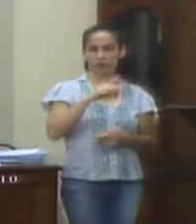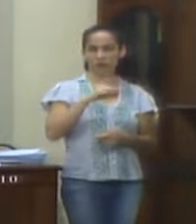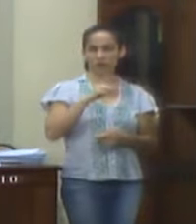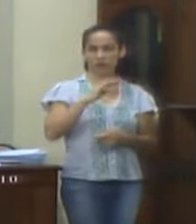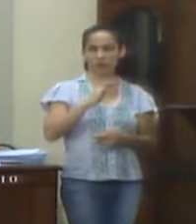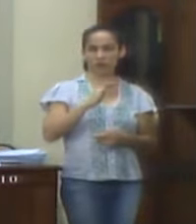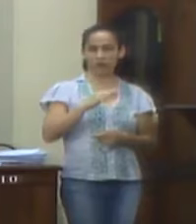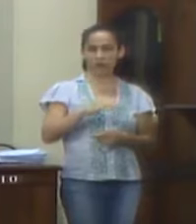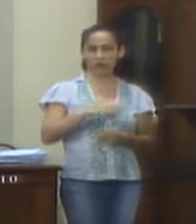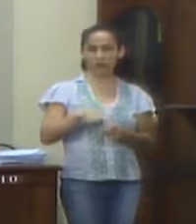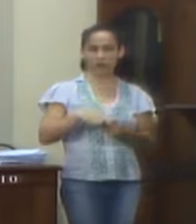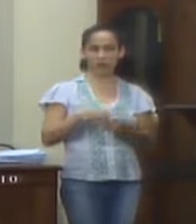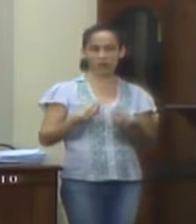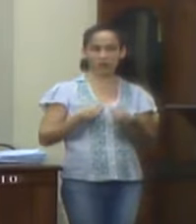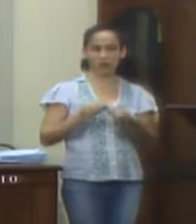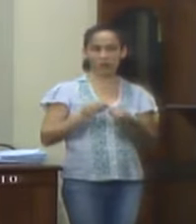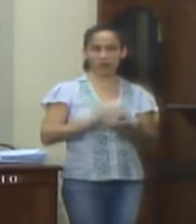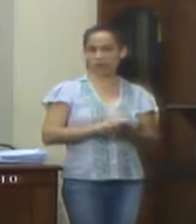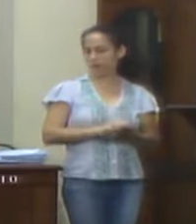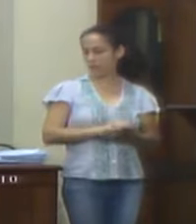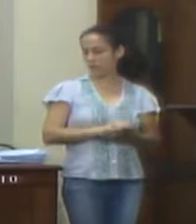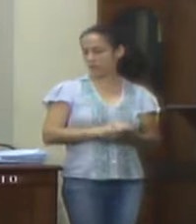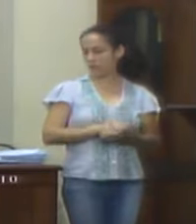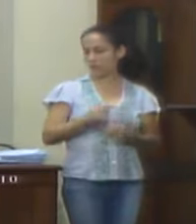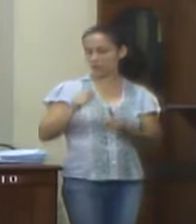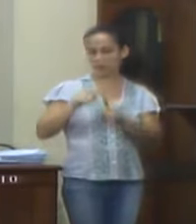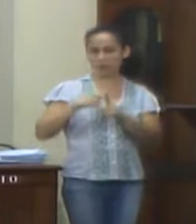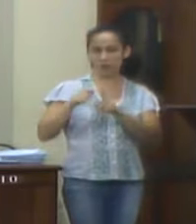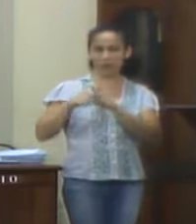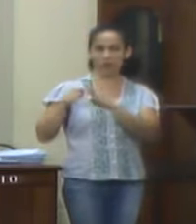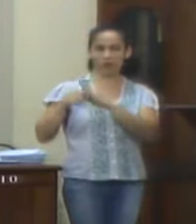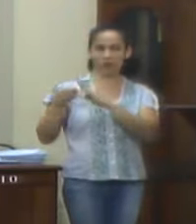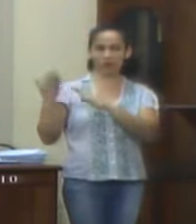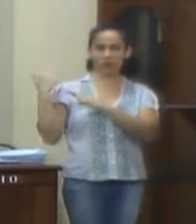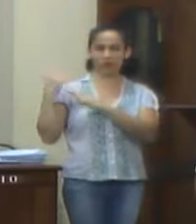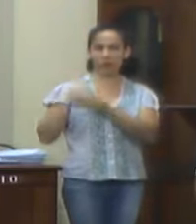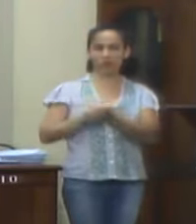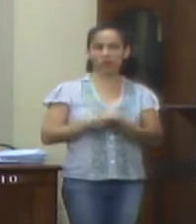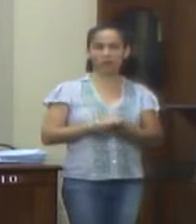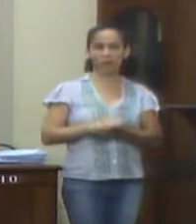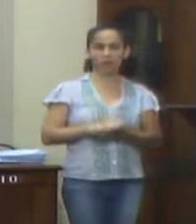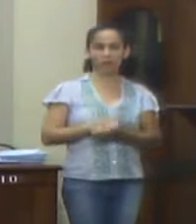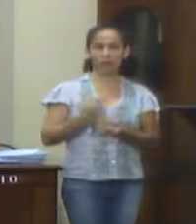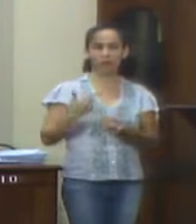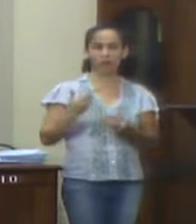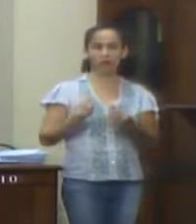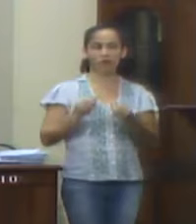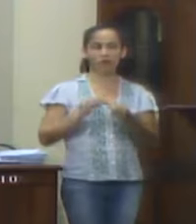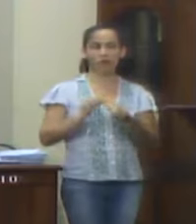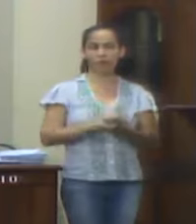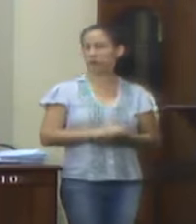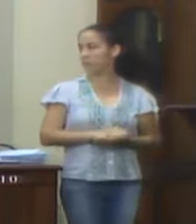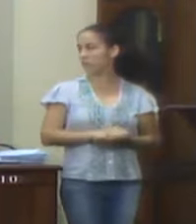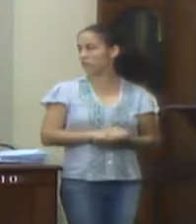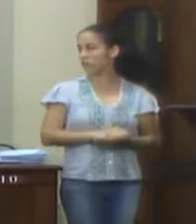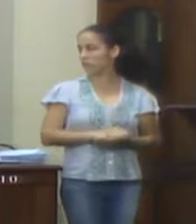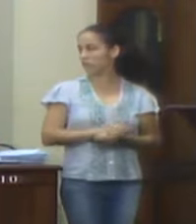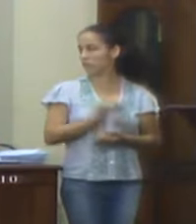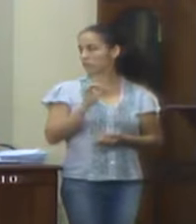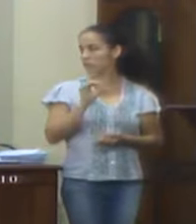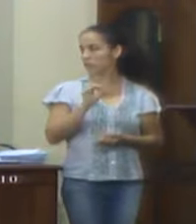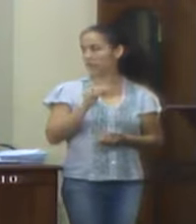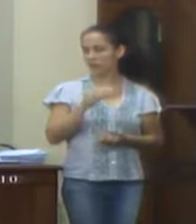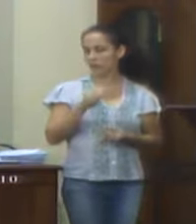ajustando o mesmo tratamento quanto aos meses citados acima, foi obtido, de forma incontroversa, não somente o